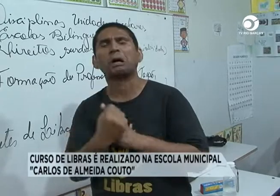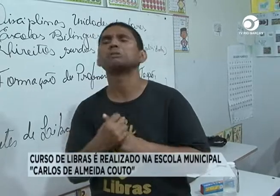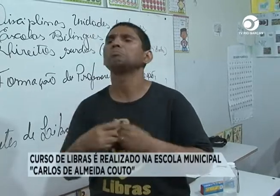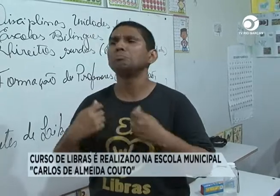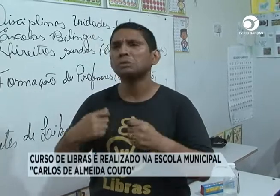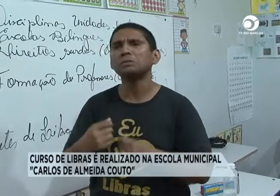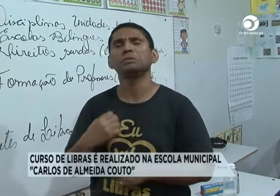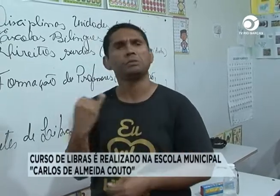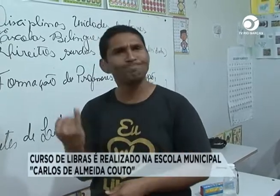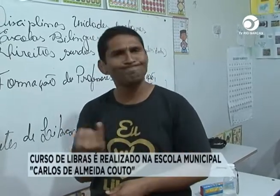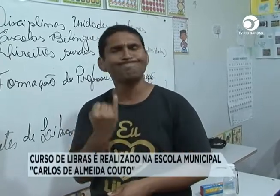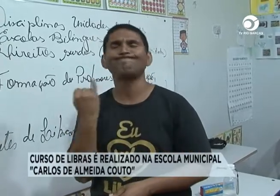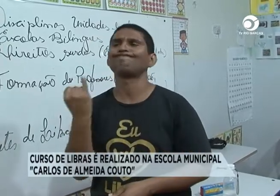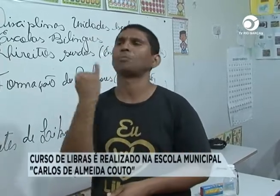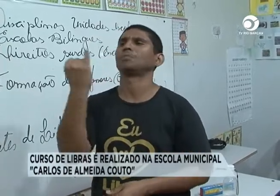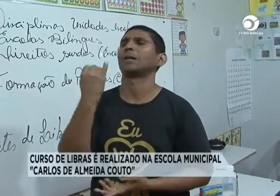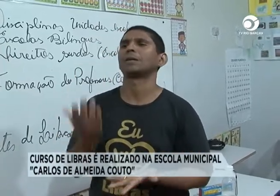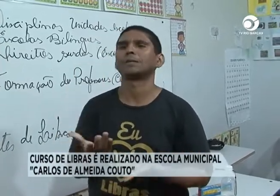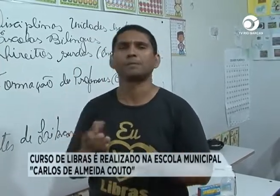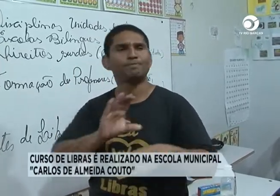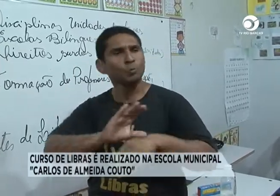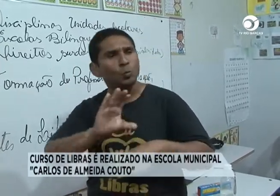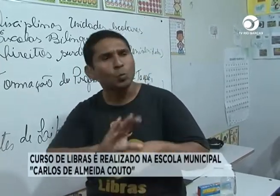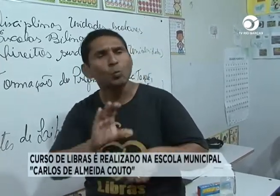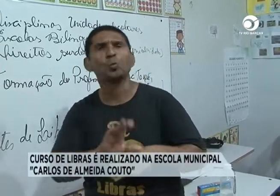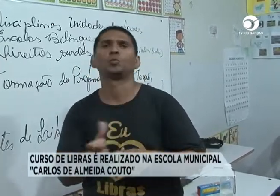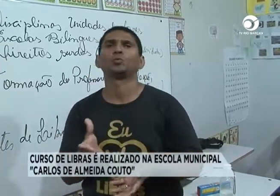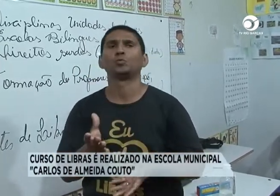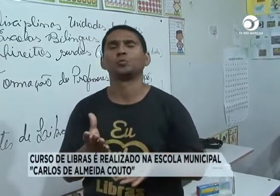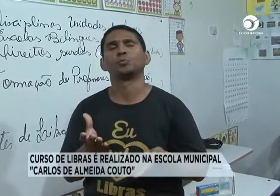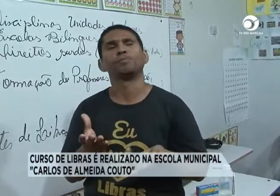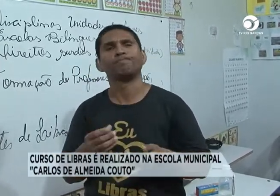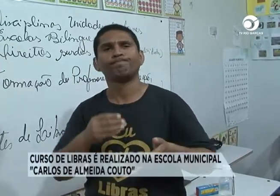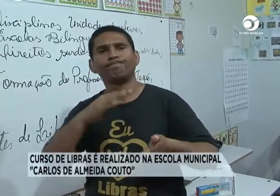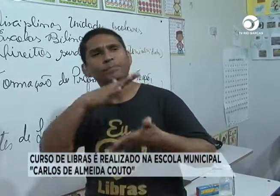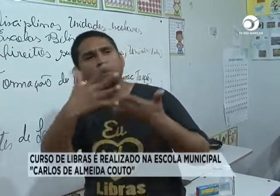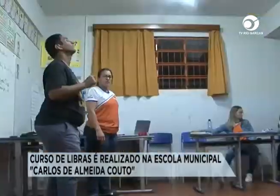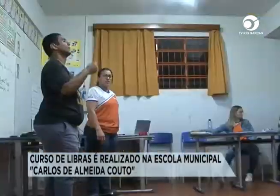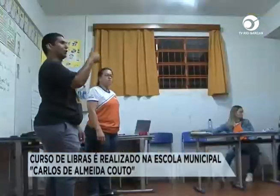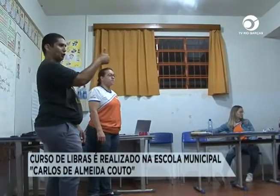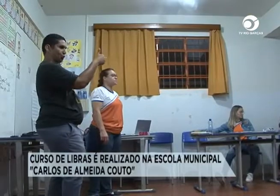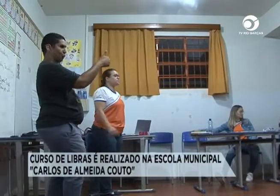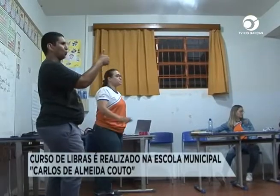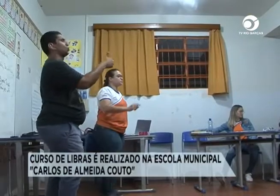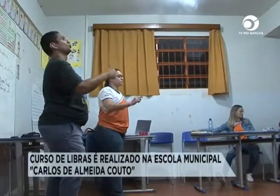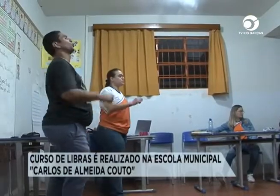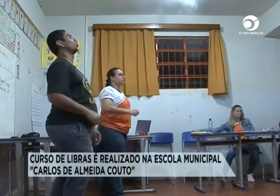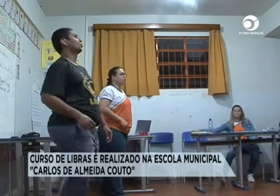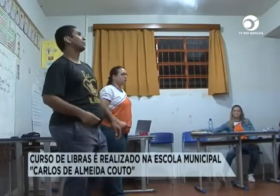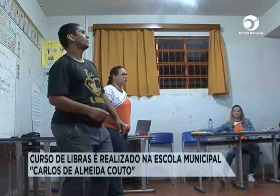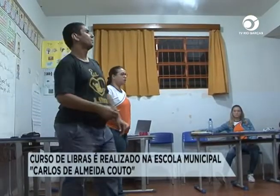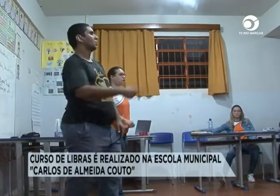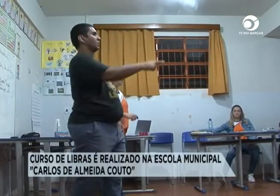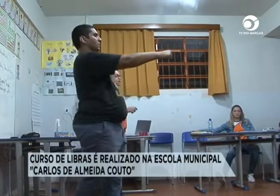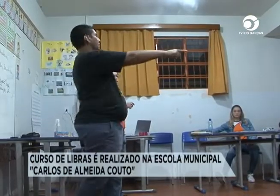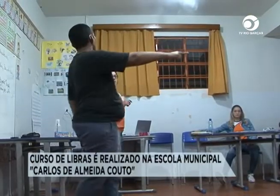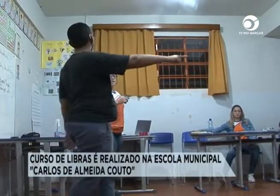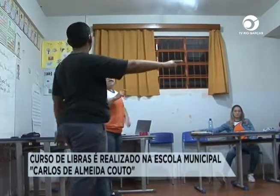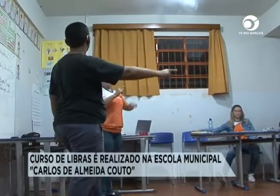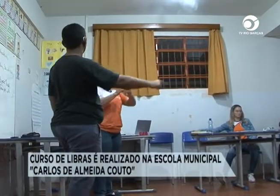Então a sociedade, ela precisa entender que é muito importante um curso, um curso de Libras, e a importância desse